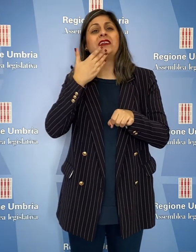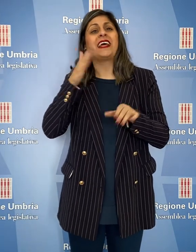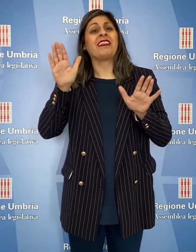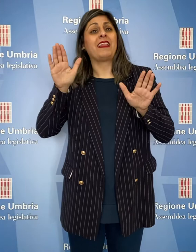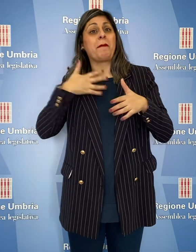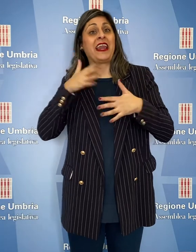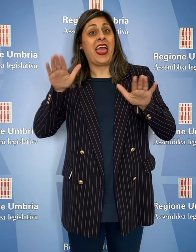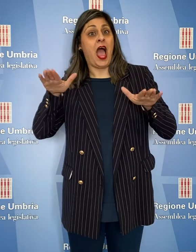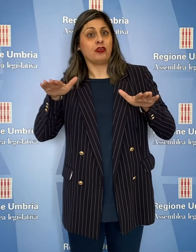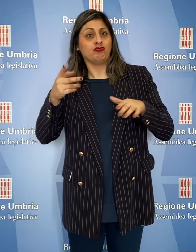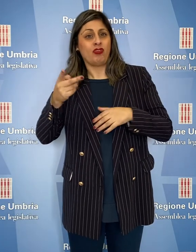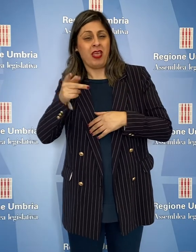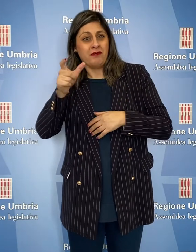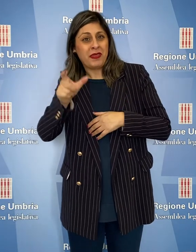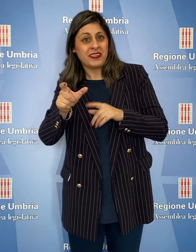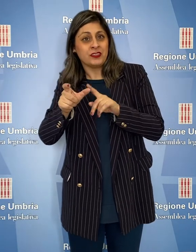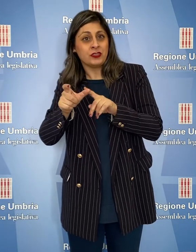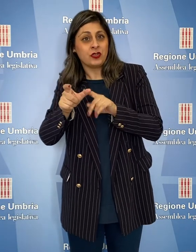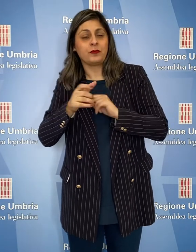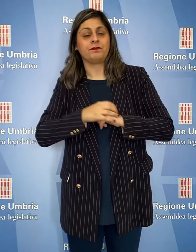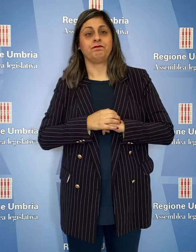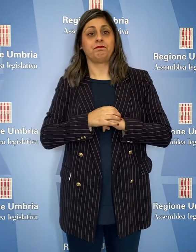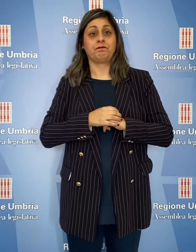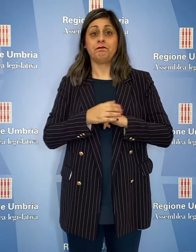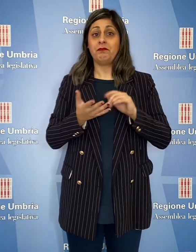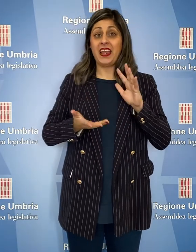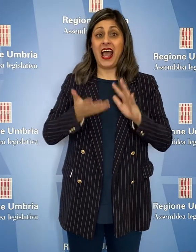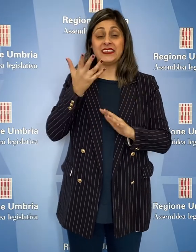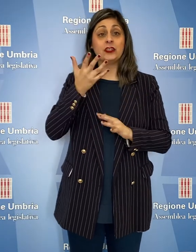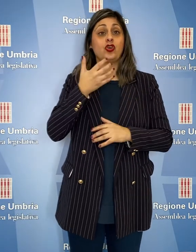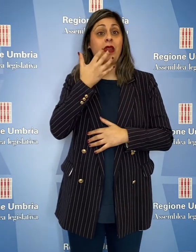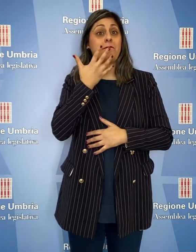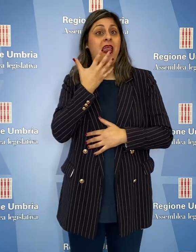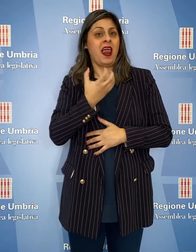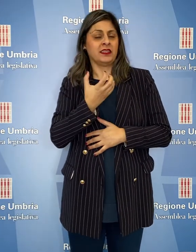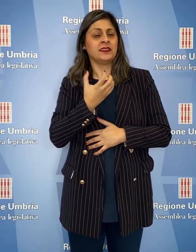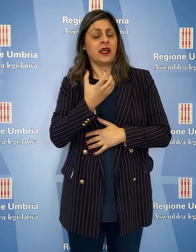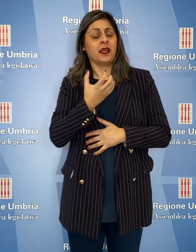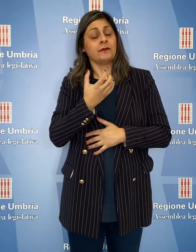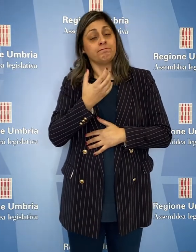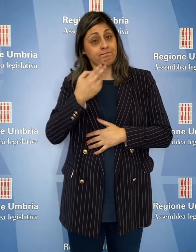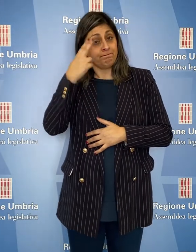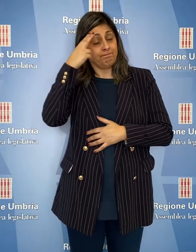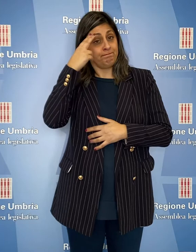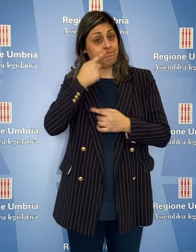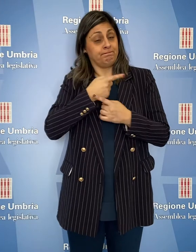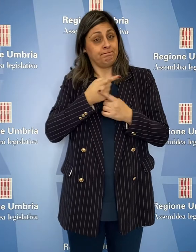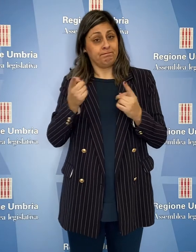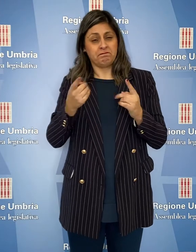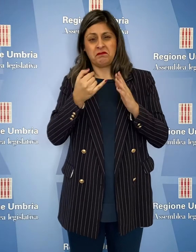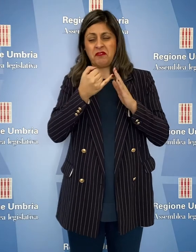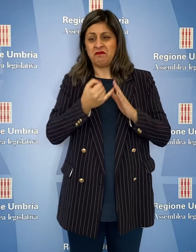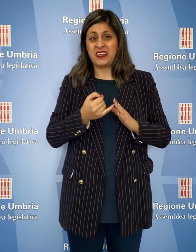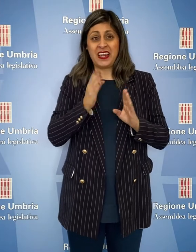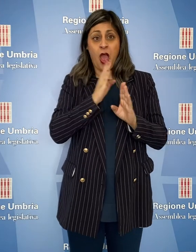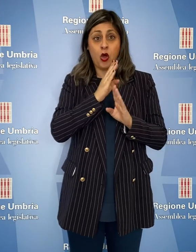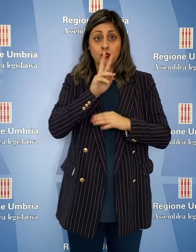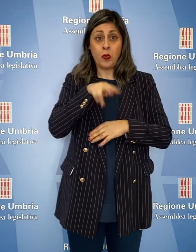Santa Maria degli Angeli. L'assessore Enrico Melasecche ha ricordato che la fine